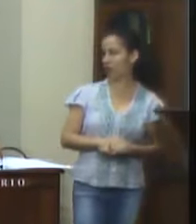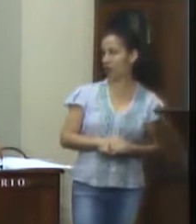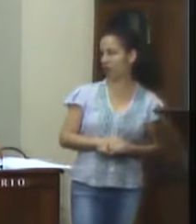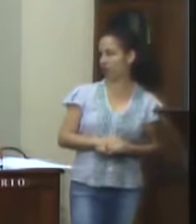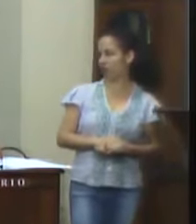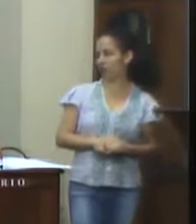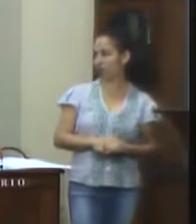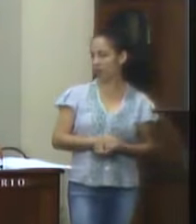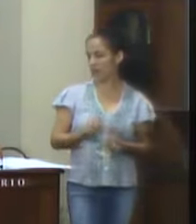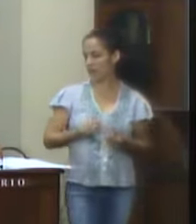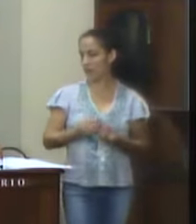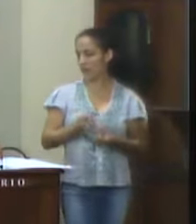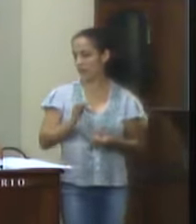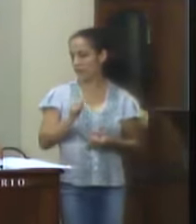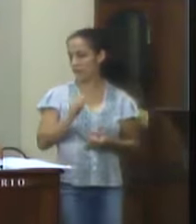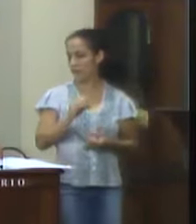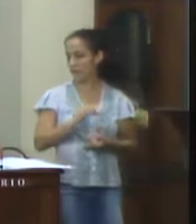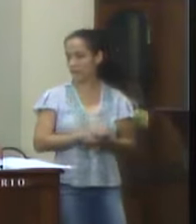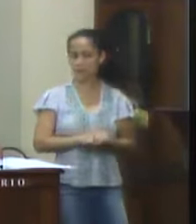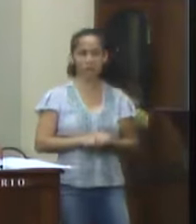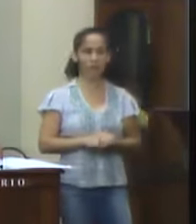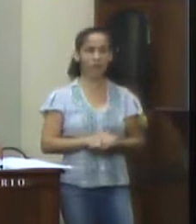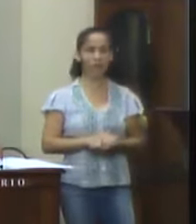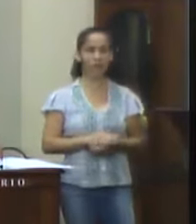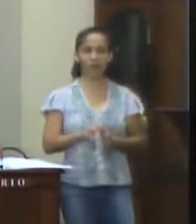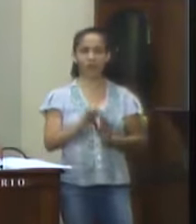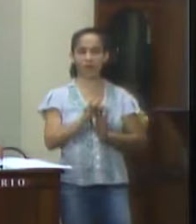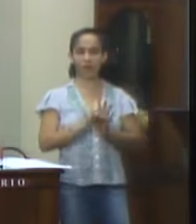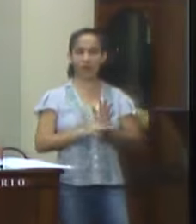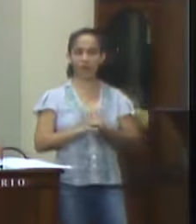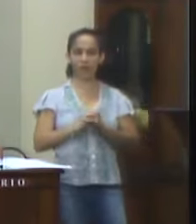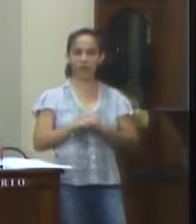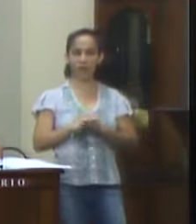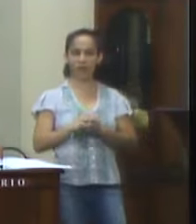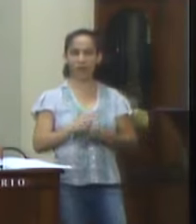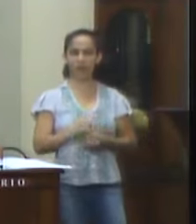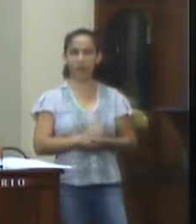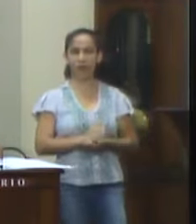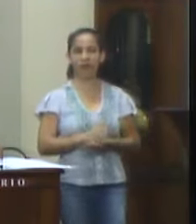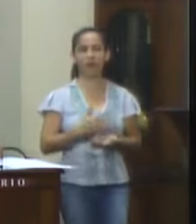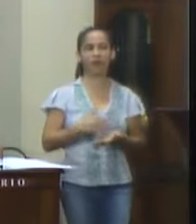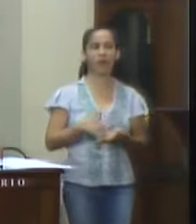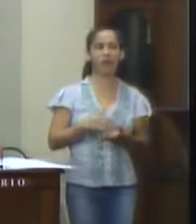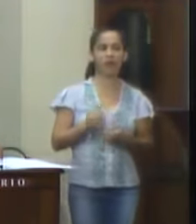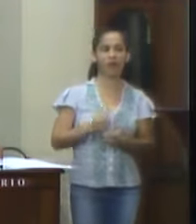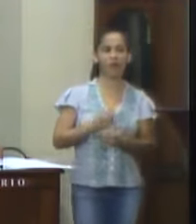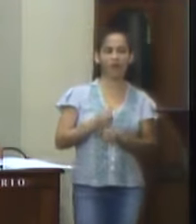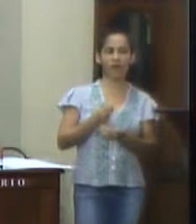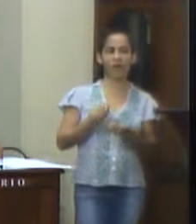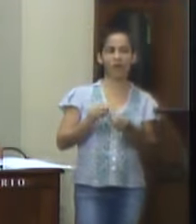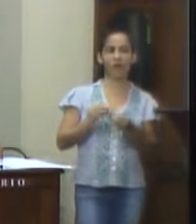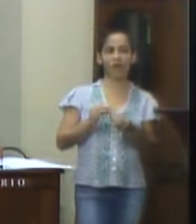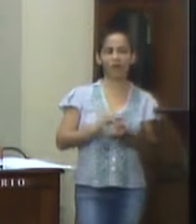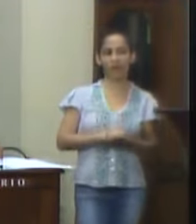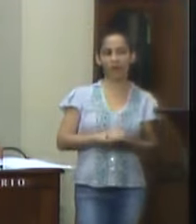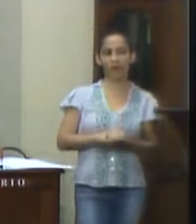Vereador Fábio Antônio Piri Jorge. texto da emenda, Secretaria de Obras e Planejamento Urbano,